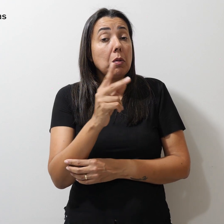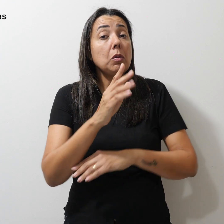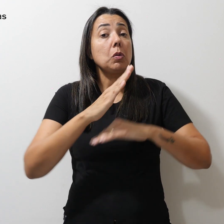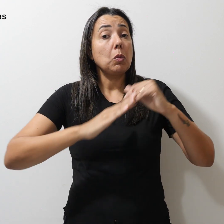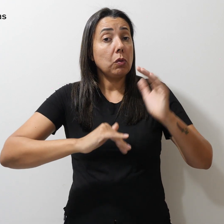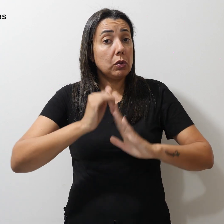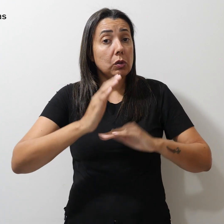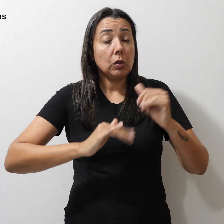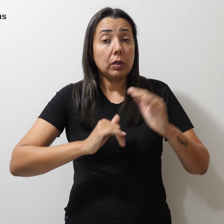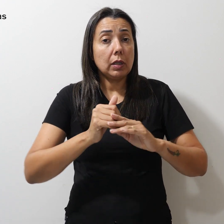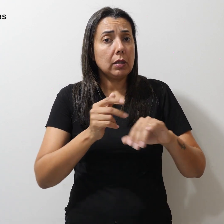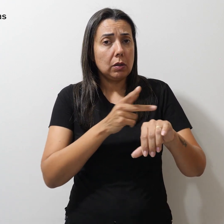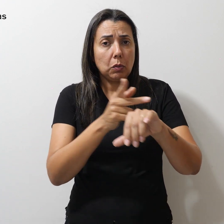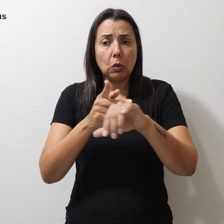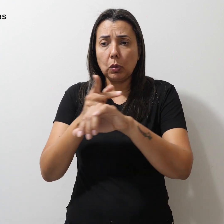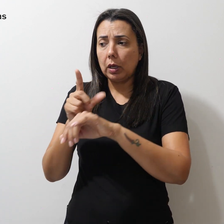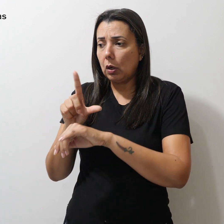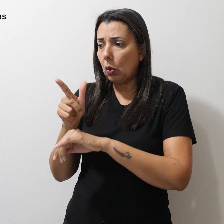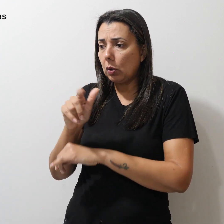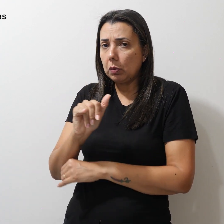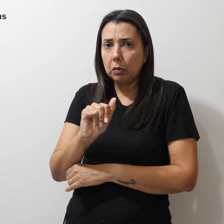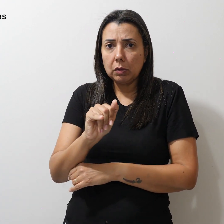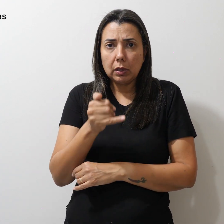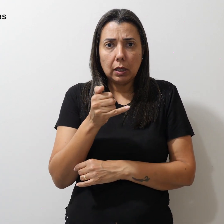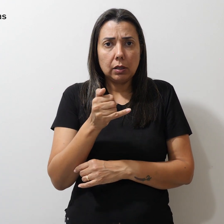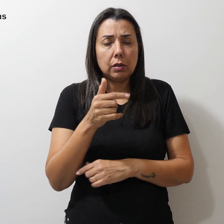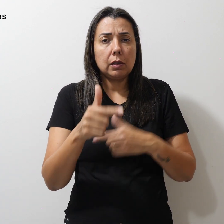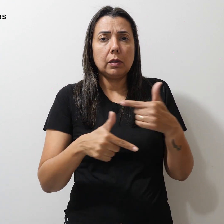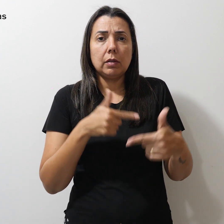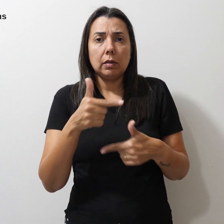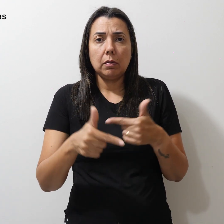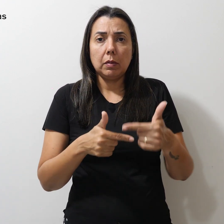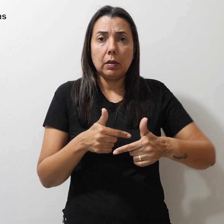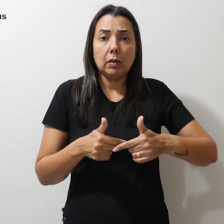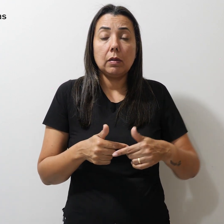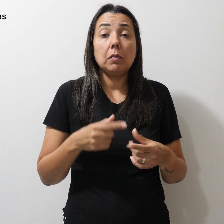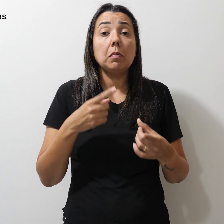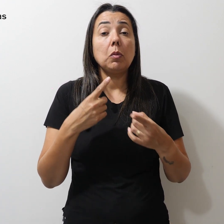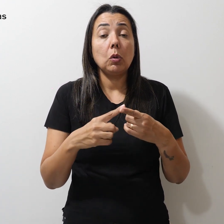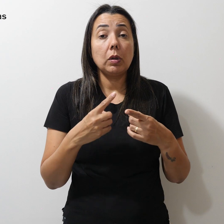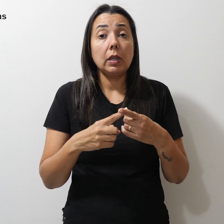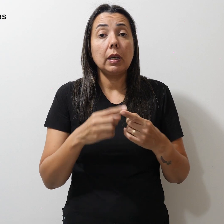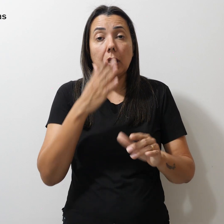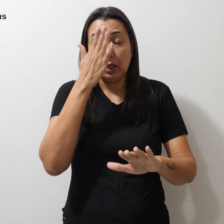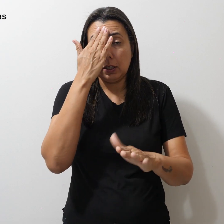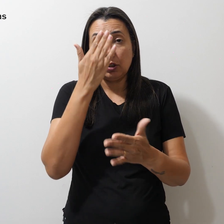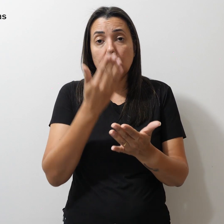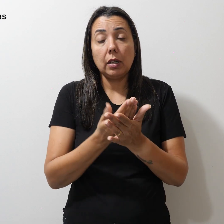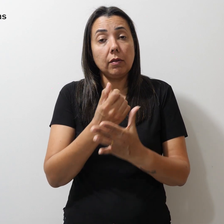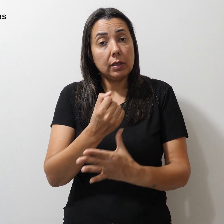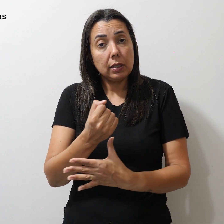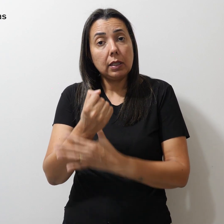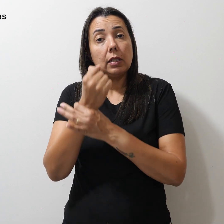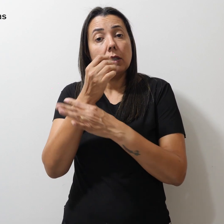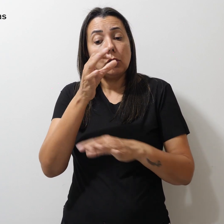não buscaram outras oportunidades de emprego, pois confiavam na segurança jurídica do